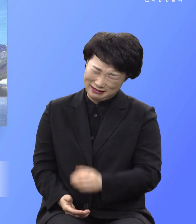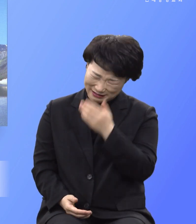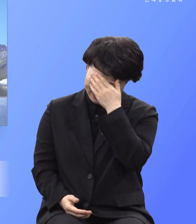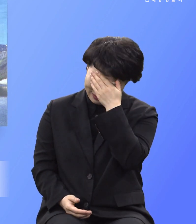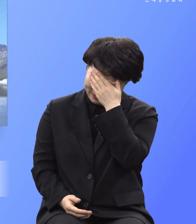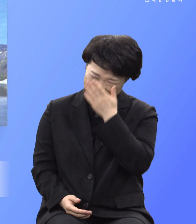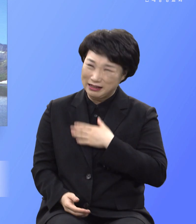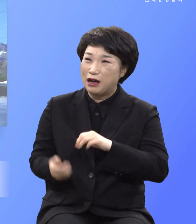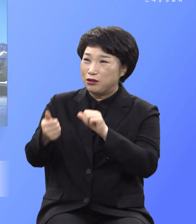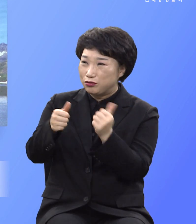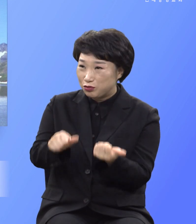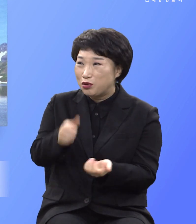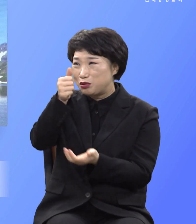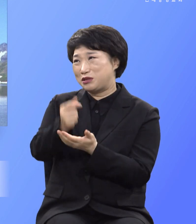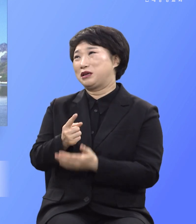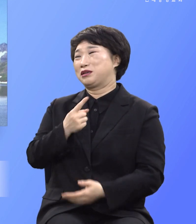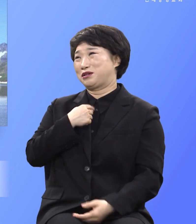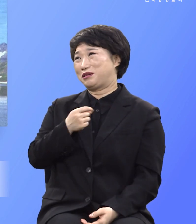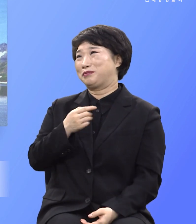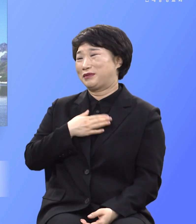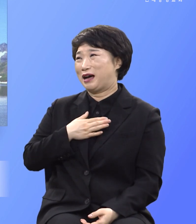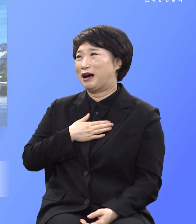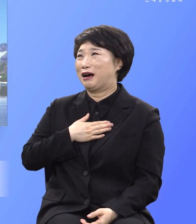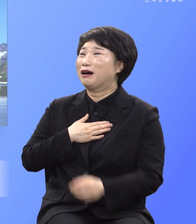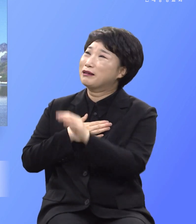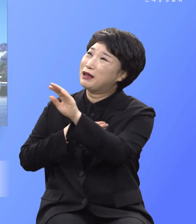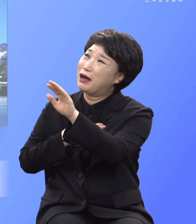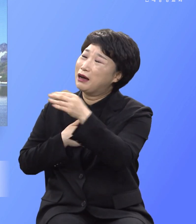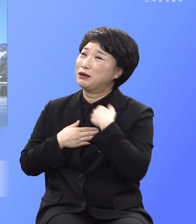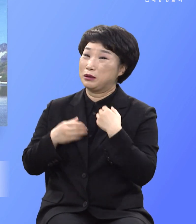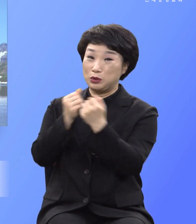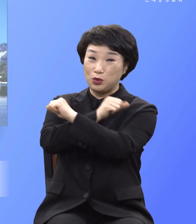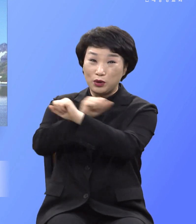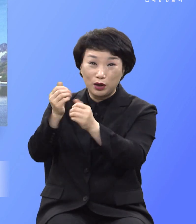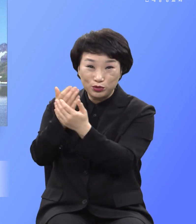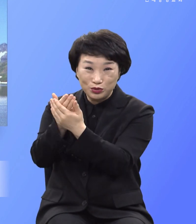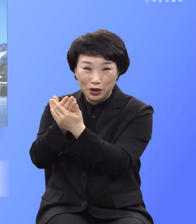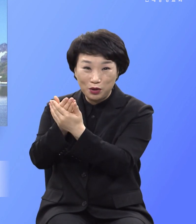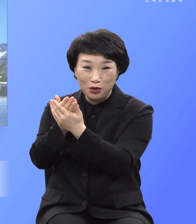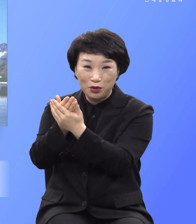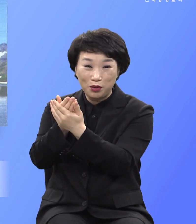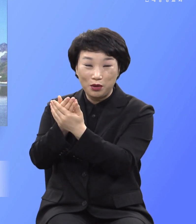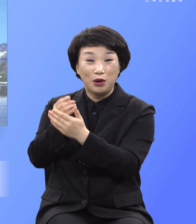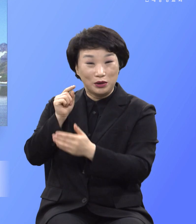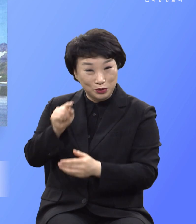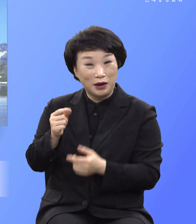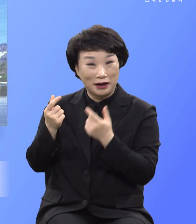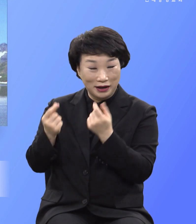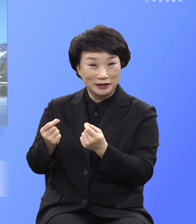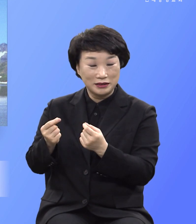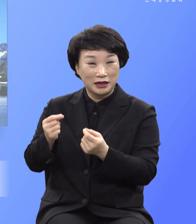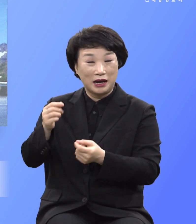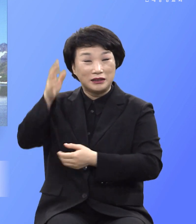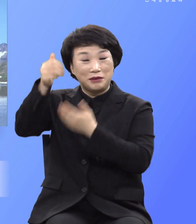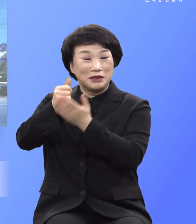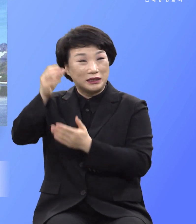죄를 졌습니다 저 좀 용서해 주세요 이러기를 기대하고 불렀는데